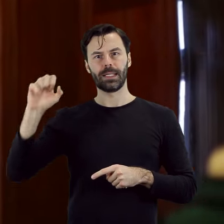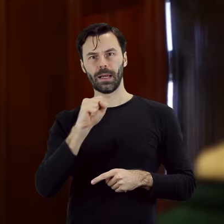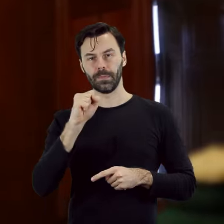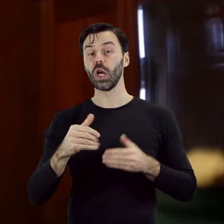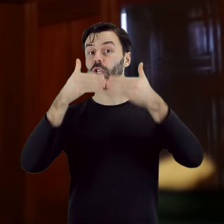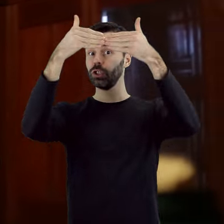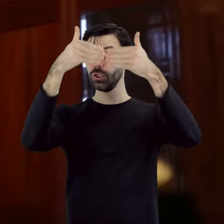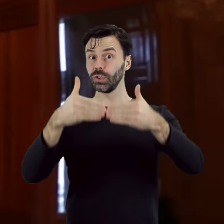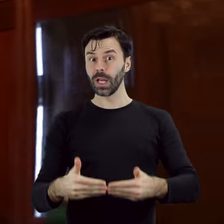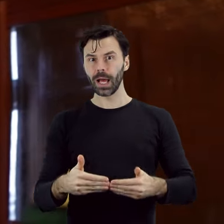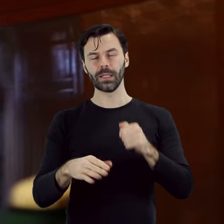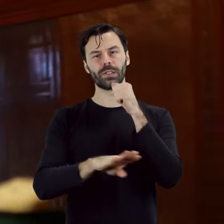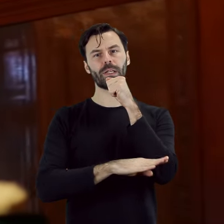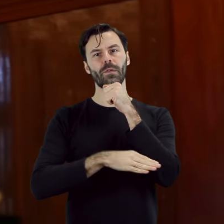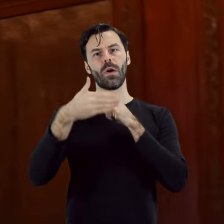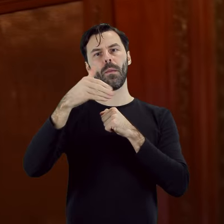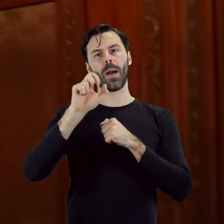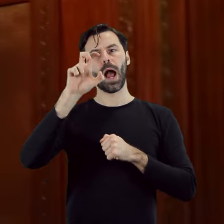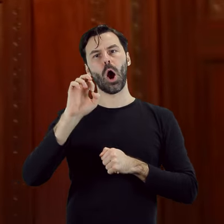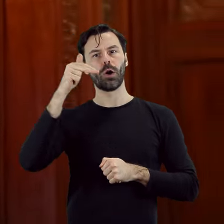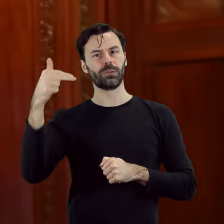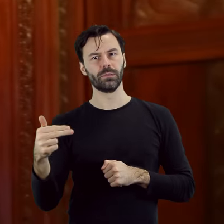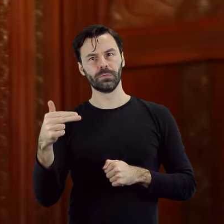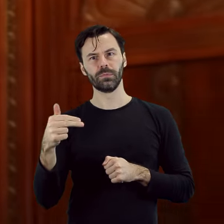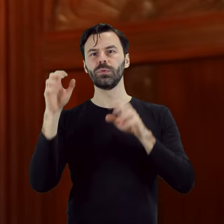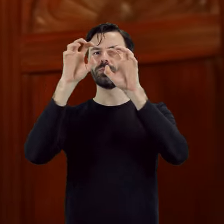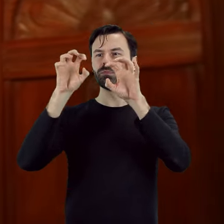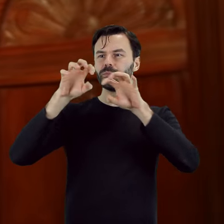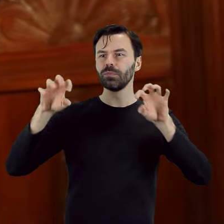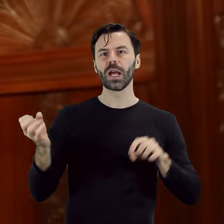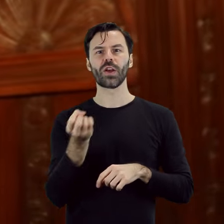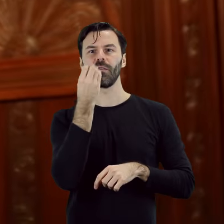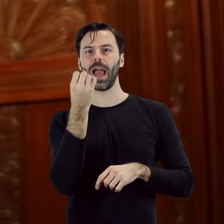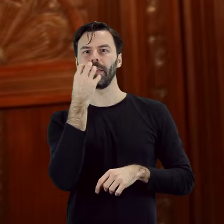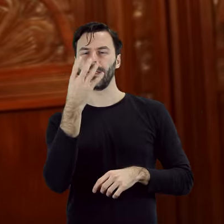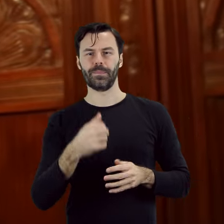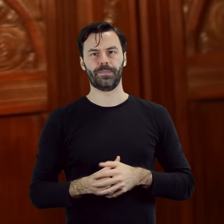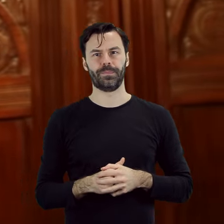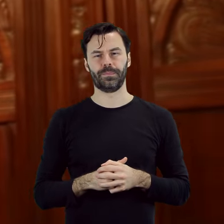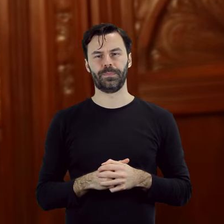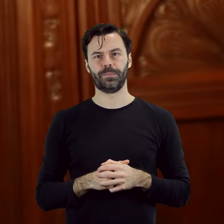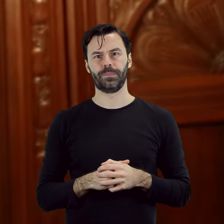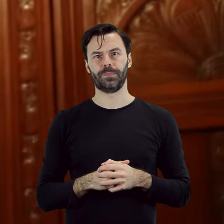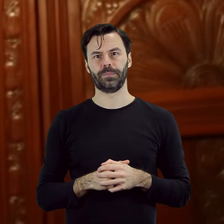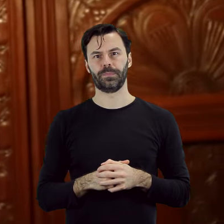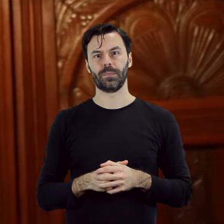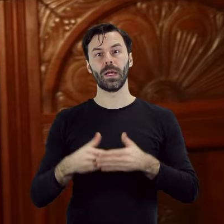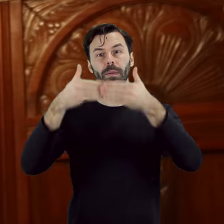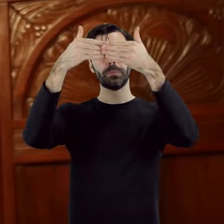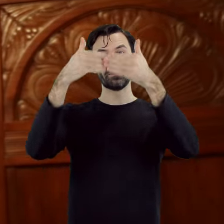wyłożone są machoniowym drewnem, zdobionym stylizowanym ornamentem kwiatowym. W boazerie wkomponowane są